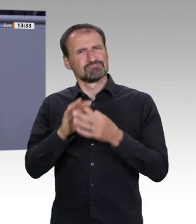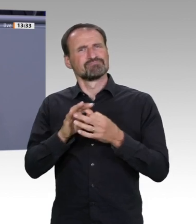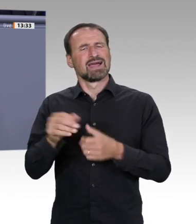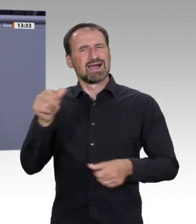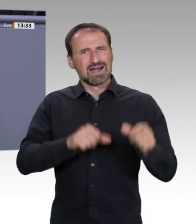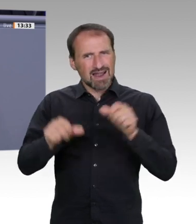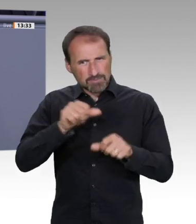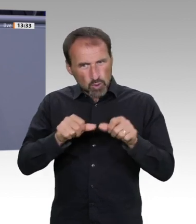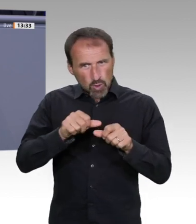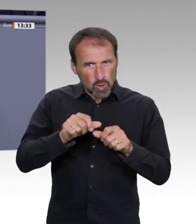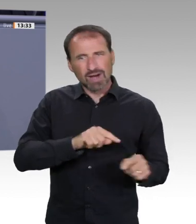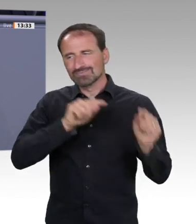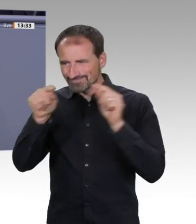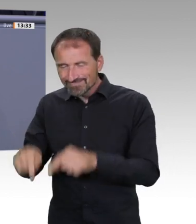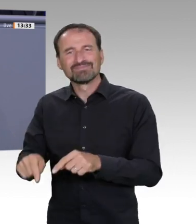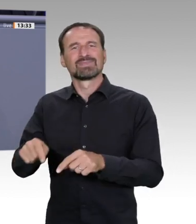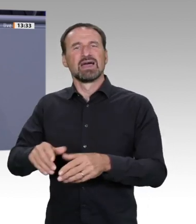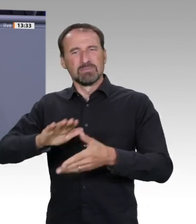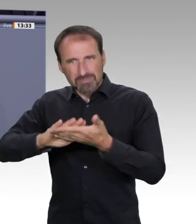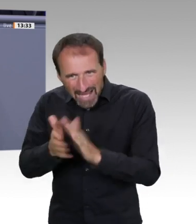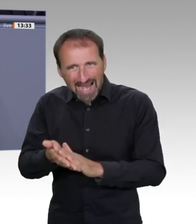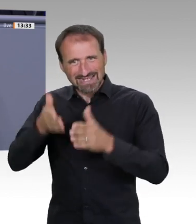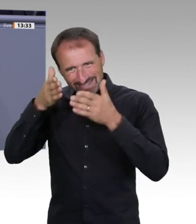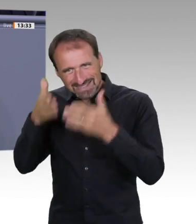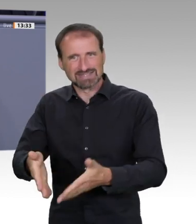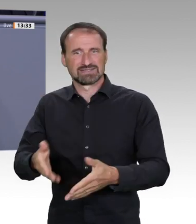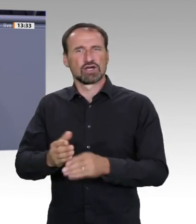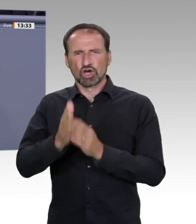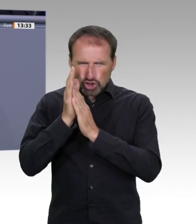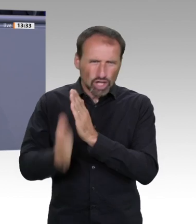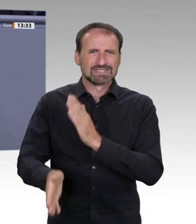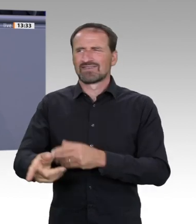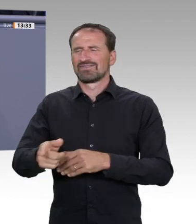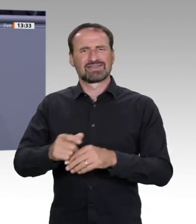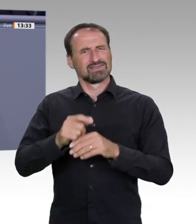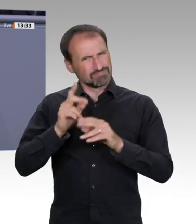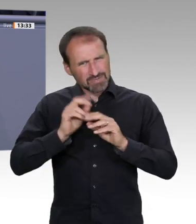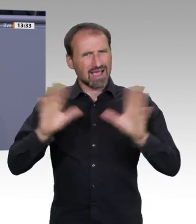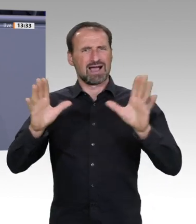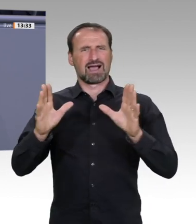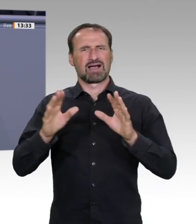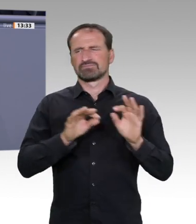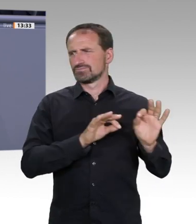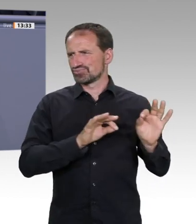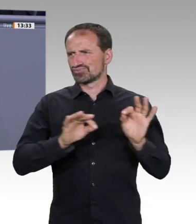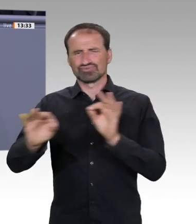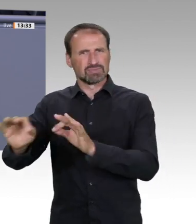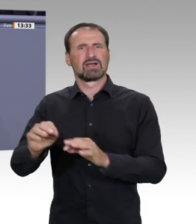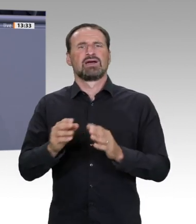Batterieforschungsfabrik. Dort, wo es darum geht, wo die Batterien der Zukunft hergestellt werden, da schlampt Ihr Ministerium und kriegt auch vom